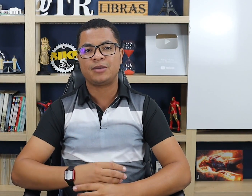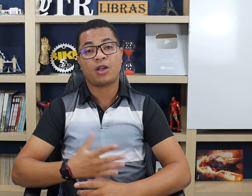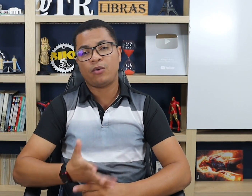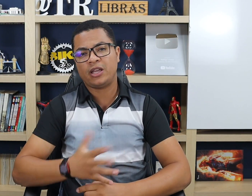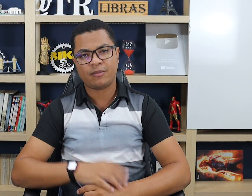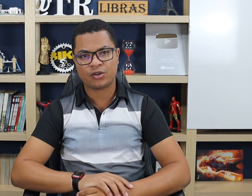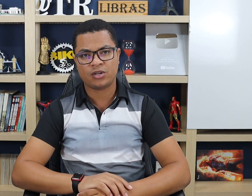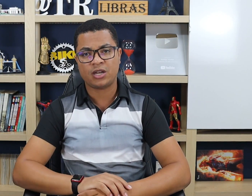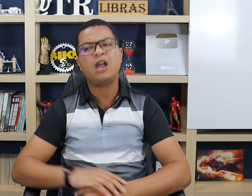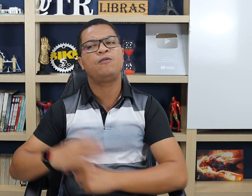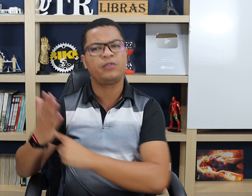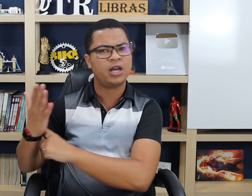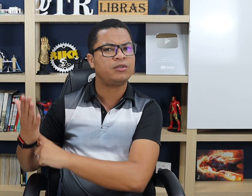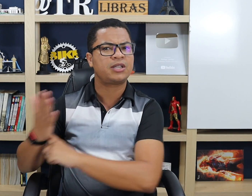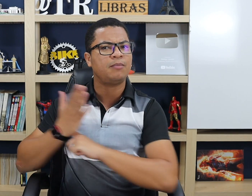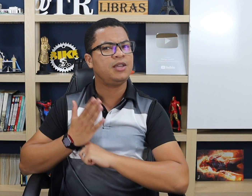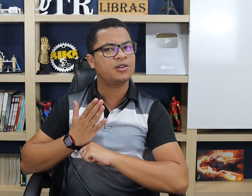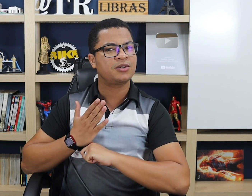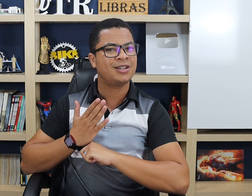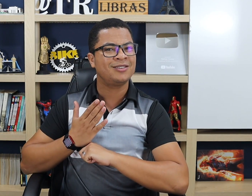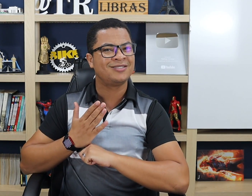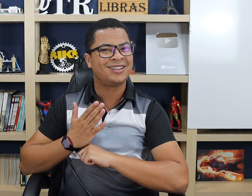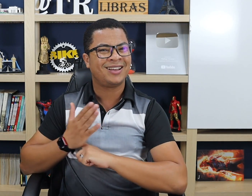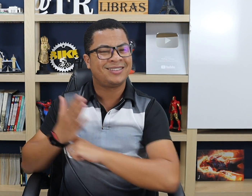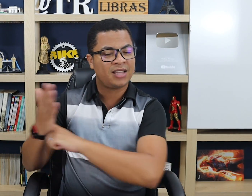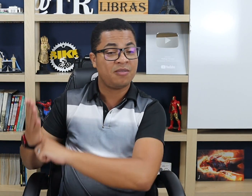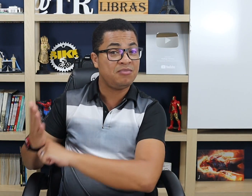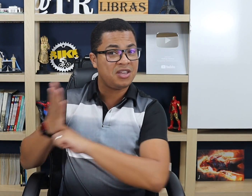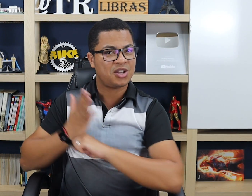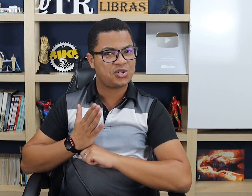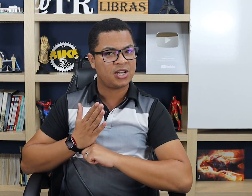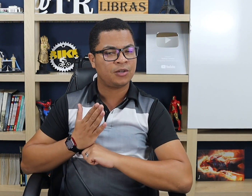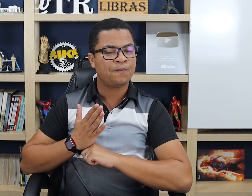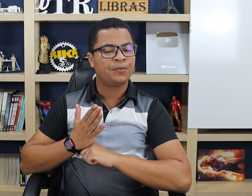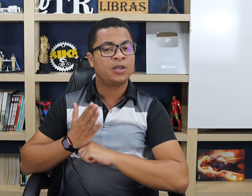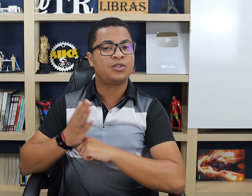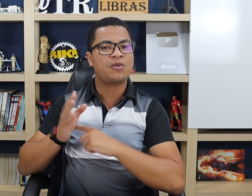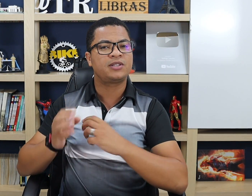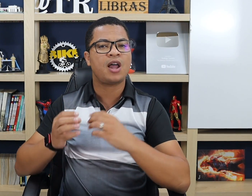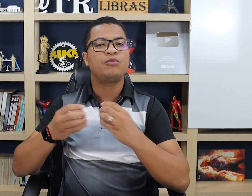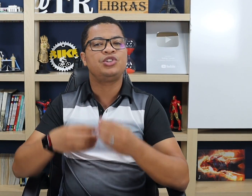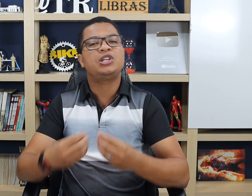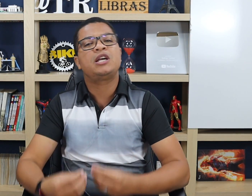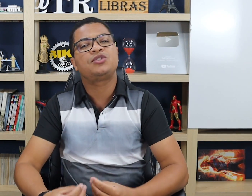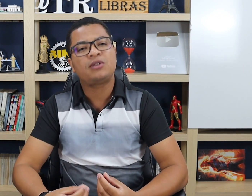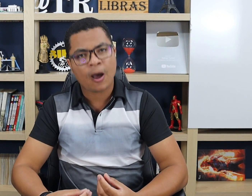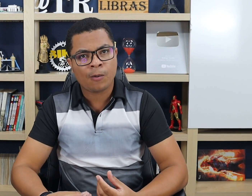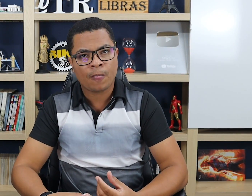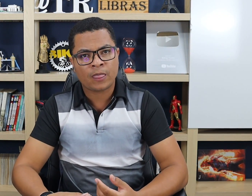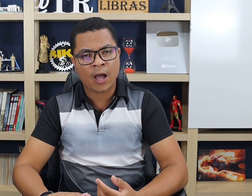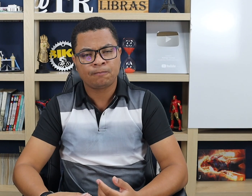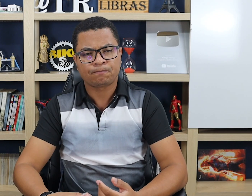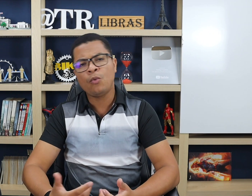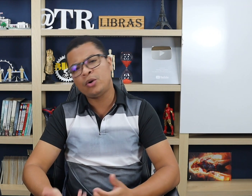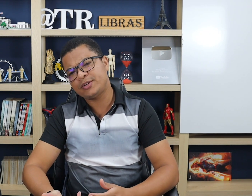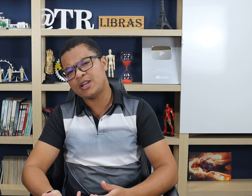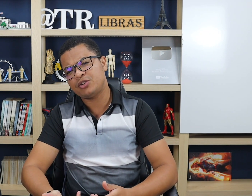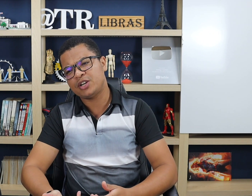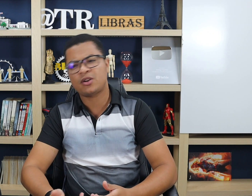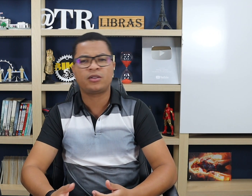exemplo, que alguém está me ajudando. Não, fulano está me ajudando. Está me ajudando. Então, é um sinal direcional, tá? Um outro sinal direcional